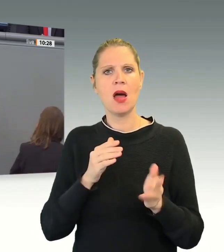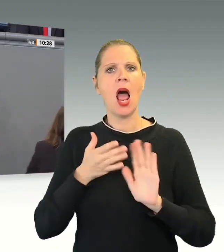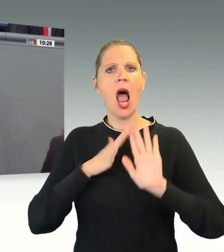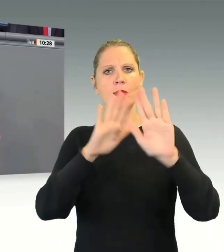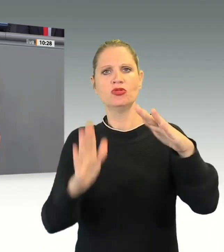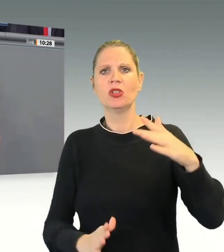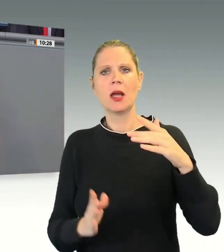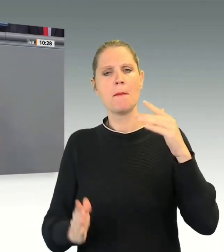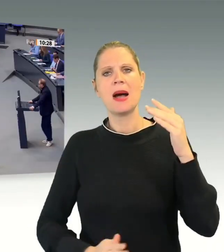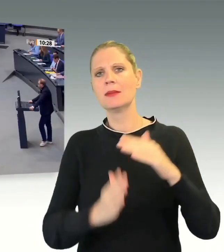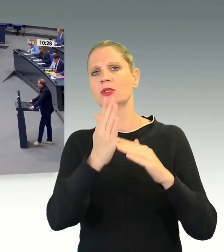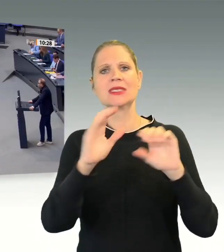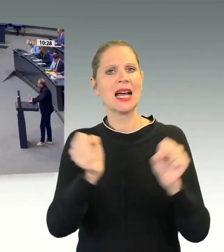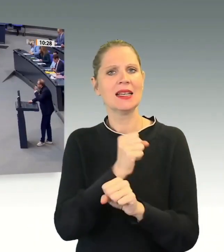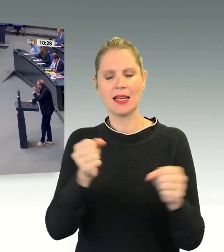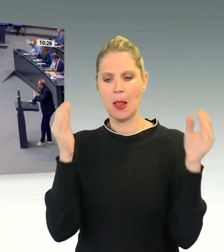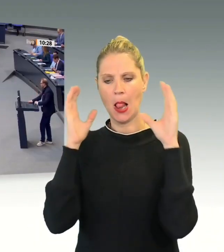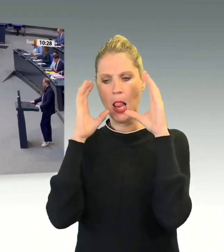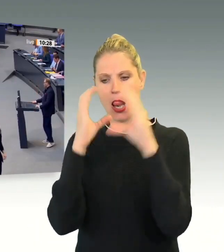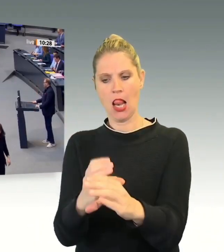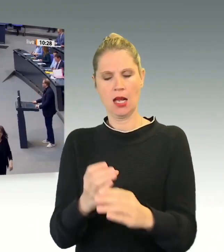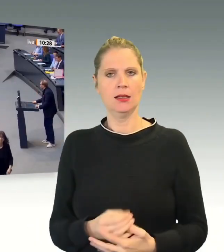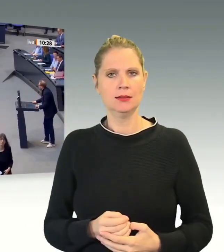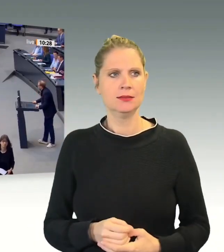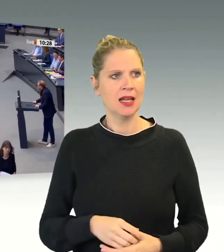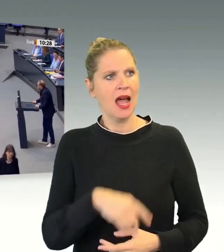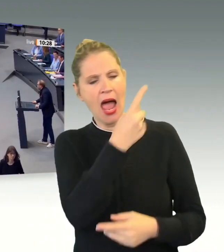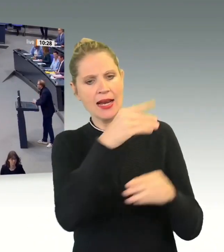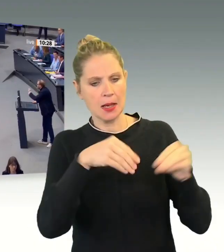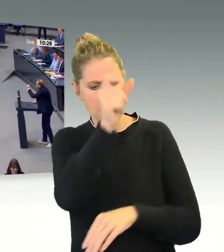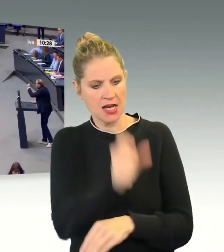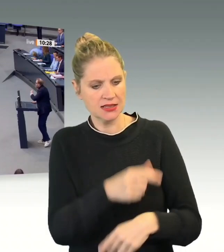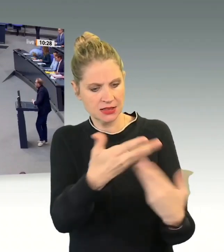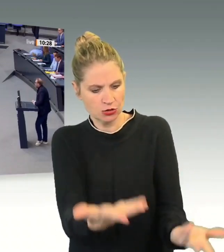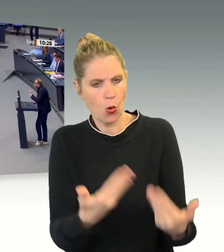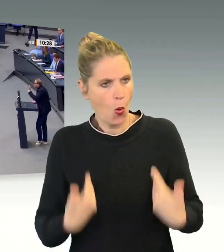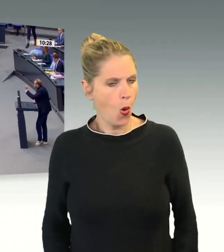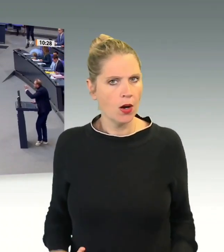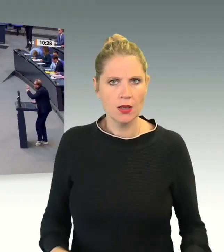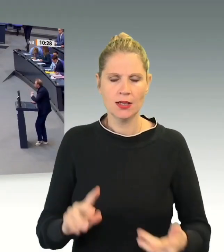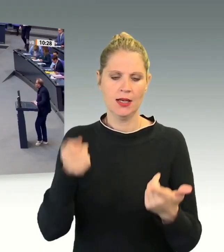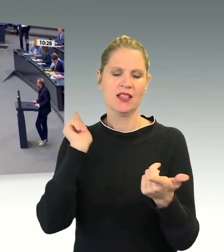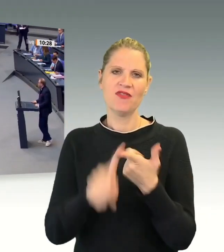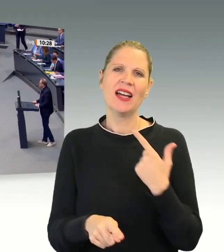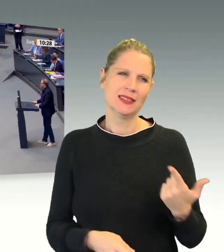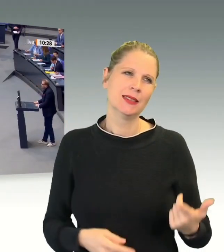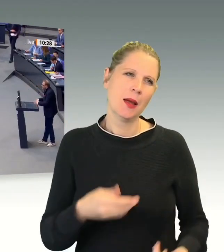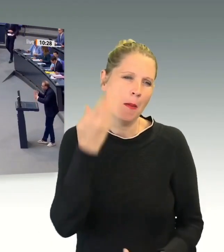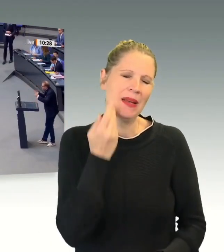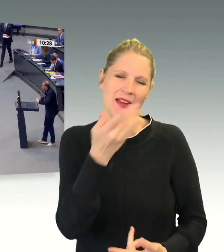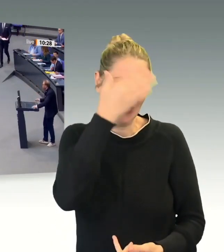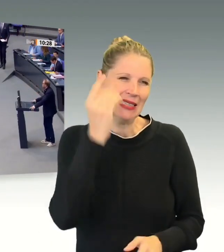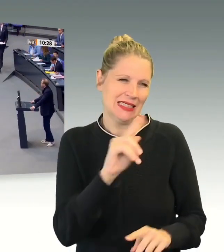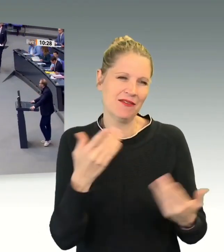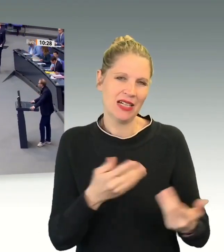Innenminister sind Zeugen dafür. Und zweitens, zweitens, wenn Sie das erwähnen, dann vergessen Sie aber doch bitte nicht die